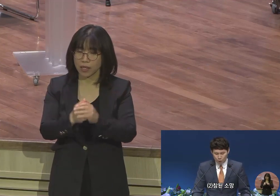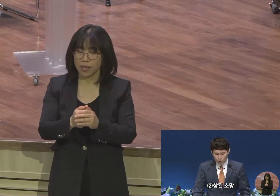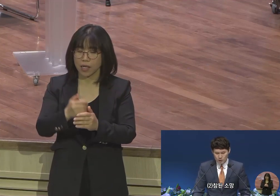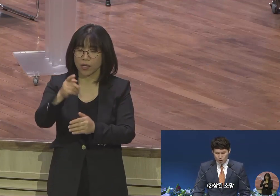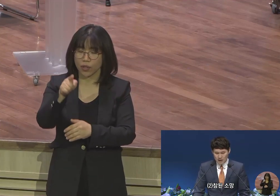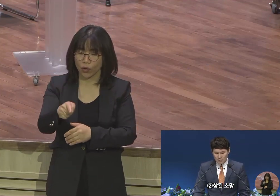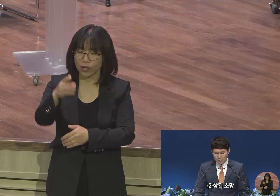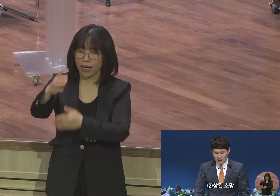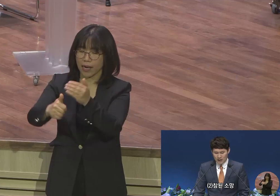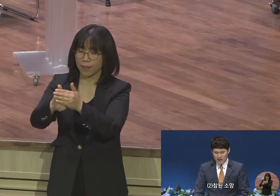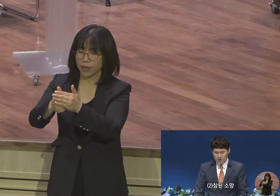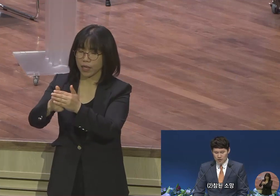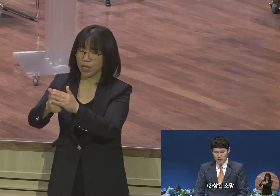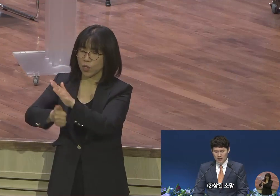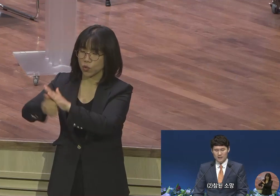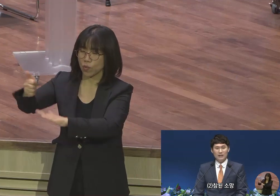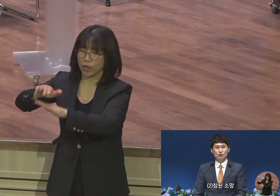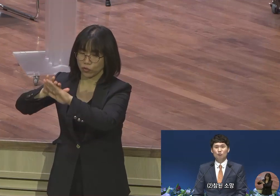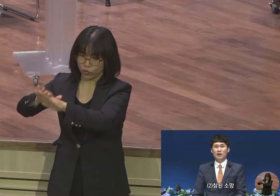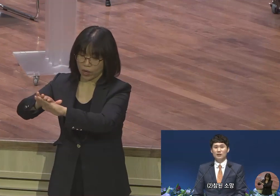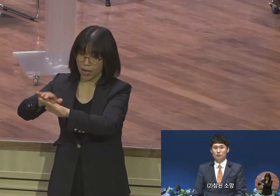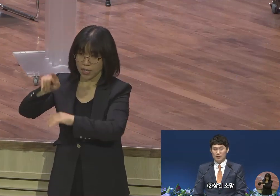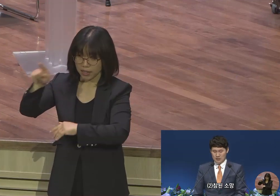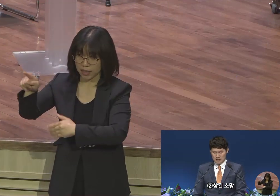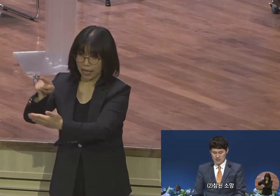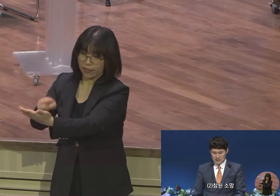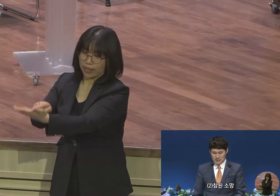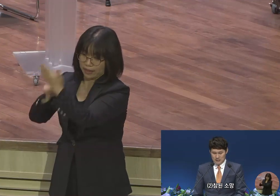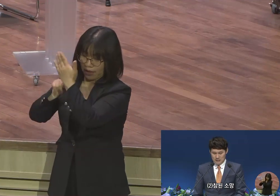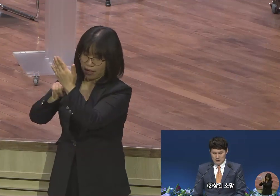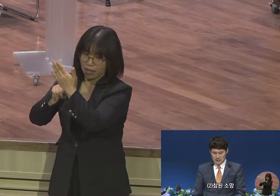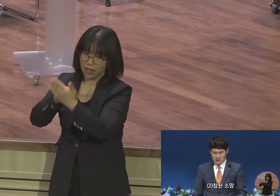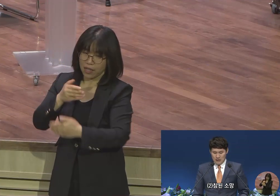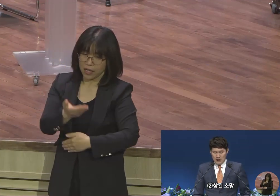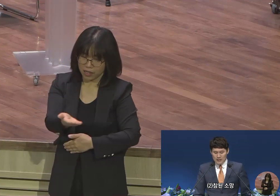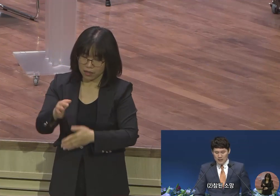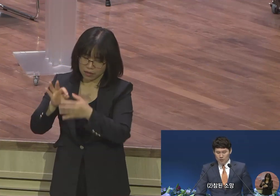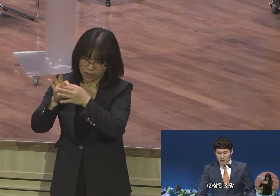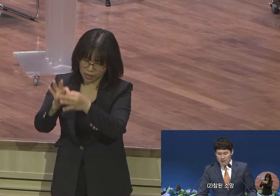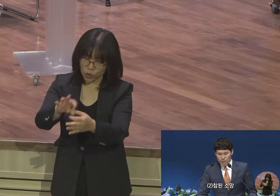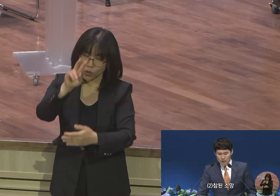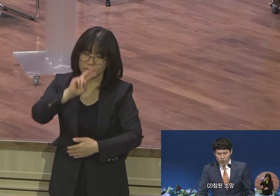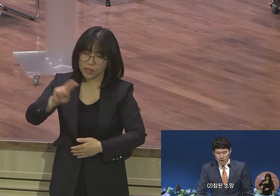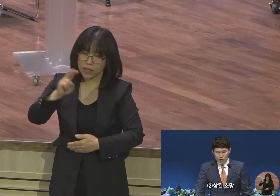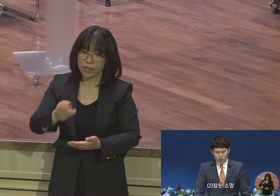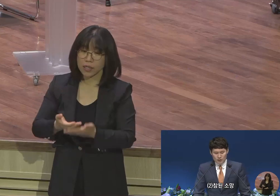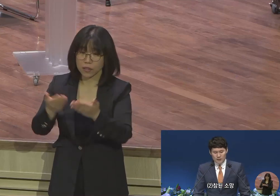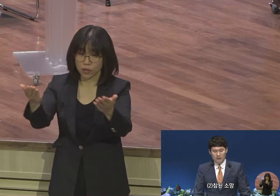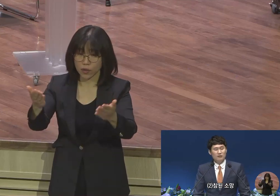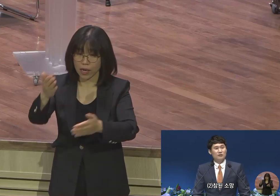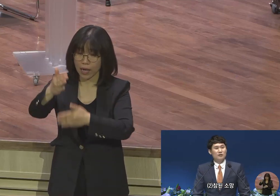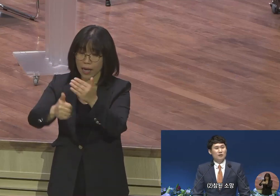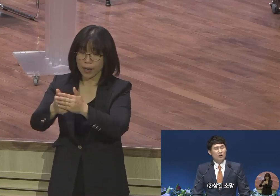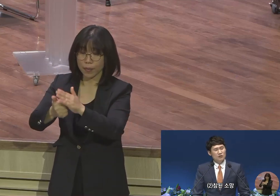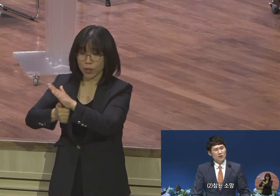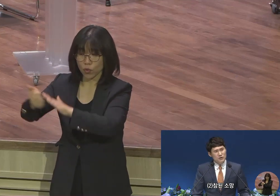도우심으로 말미야마 내가 여전히 찬송하리로다 하나님께 참된 소망을 두는 인생은 어떤